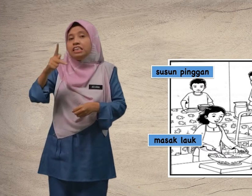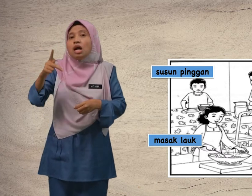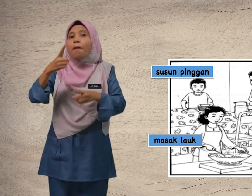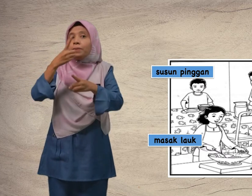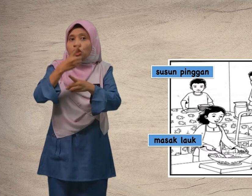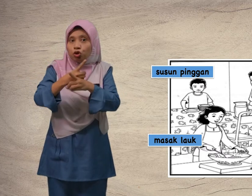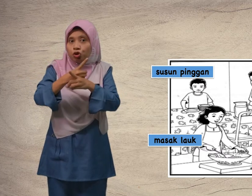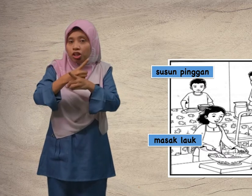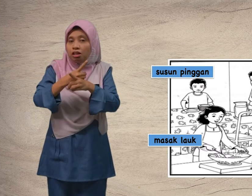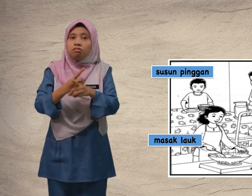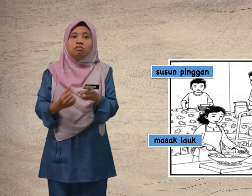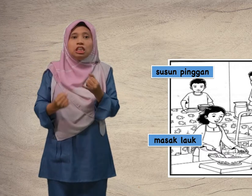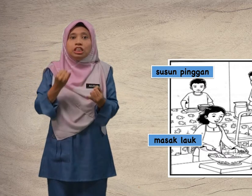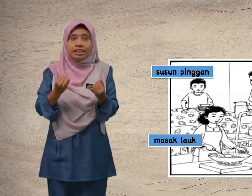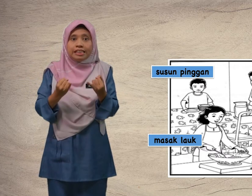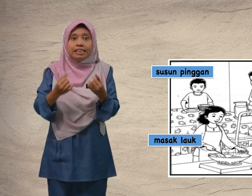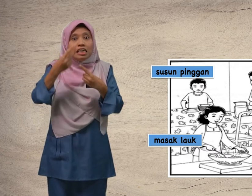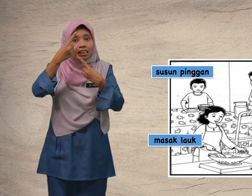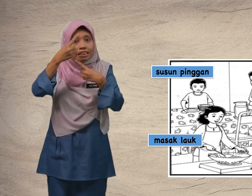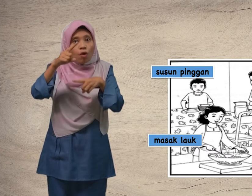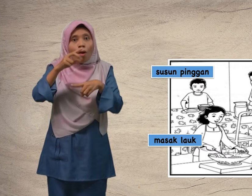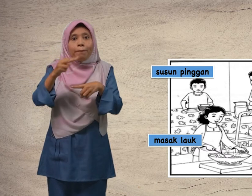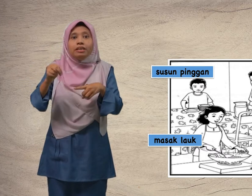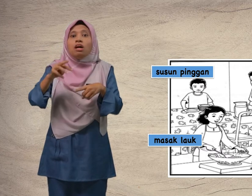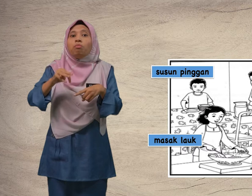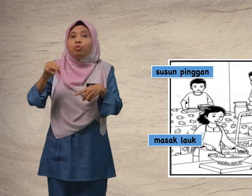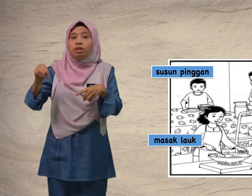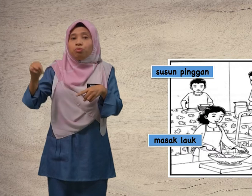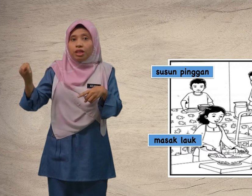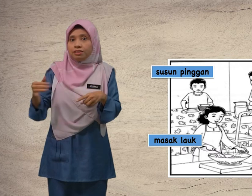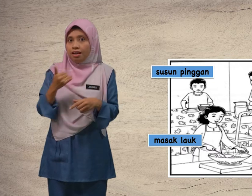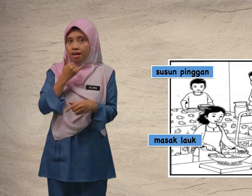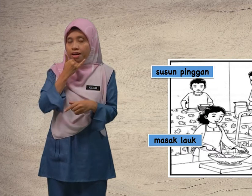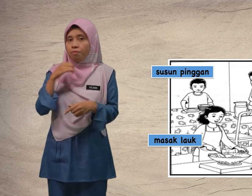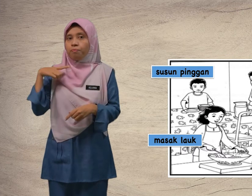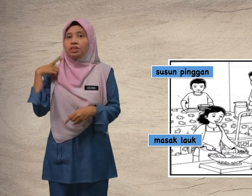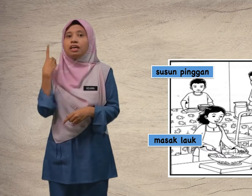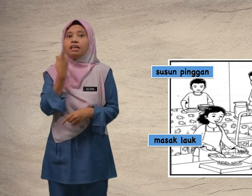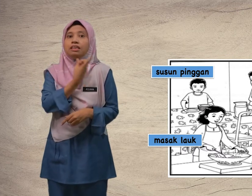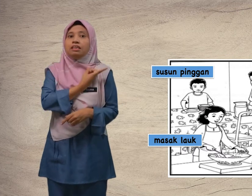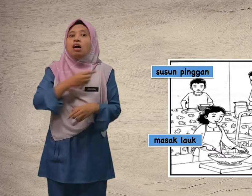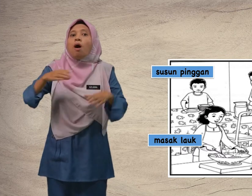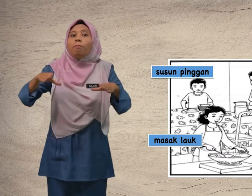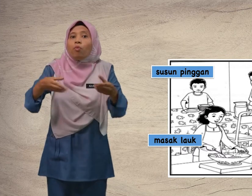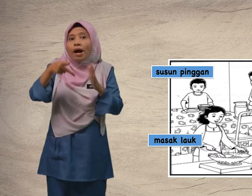betul. jika jawapan murid-murid salah, kita buat